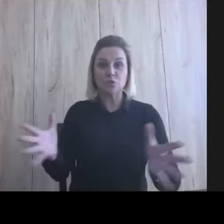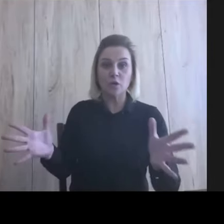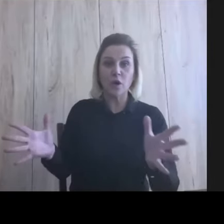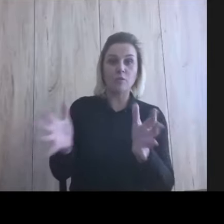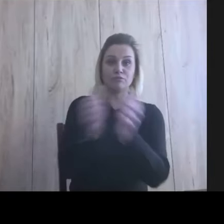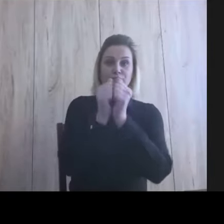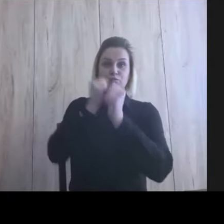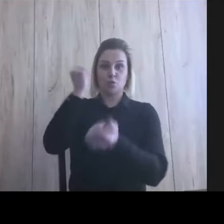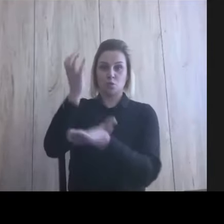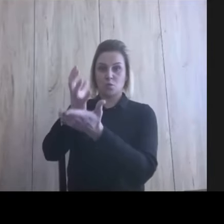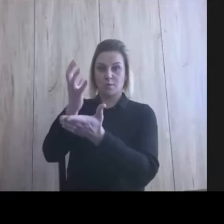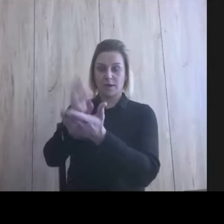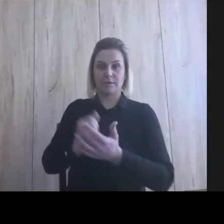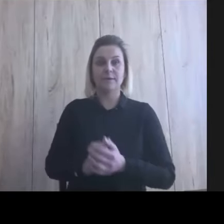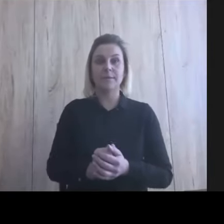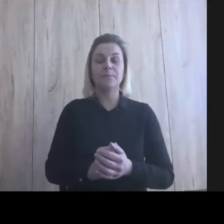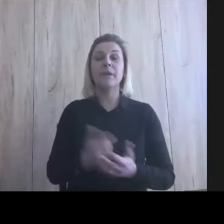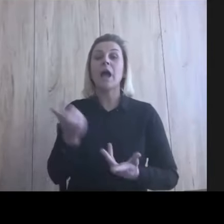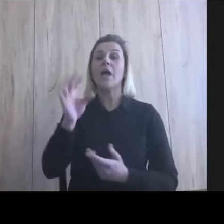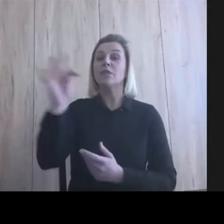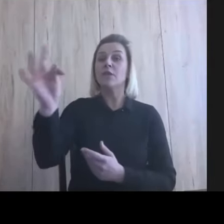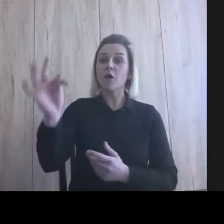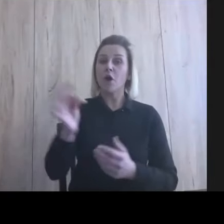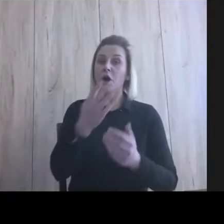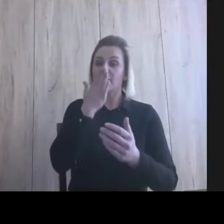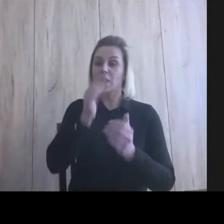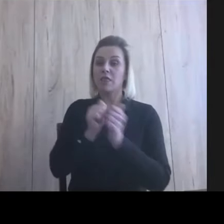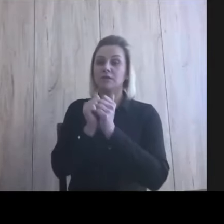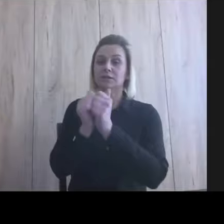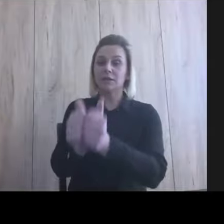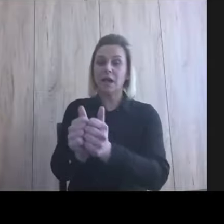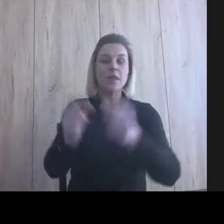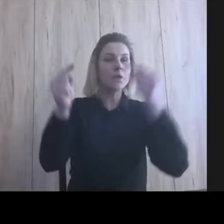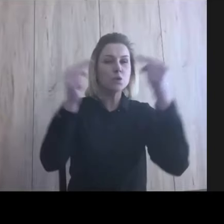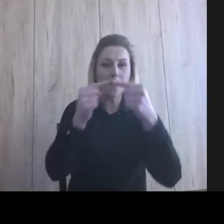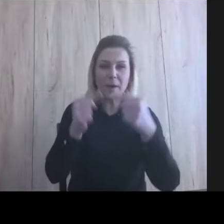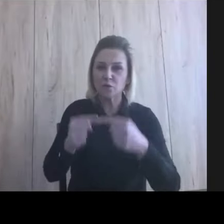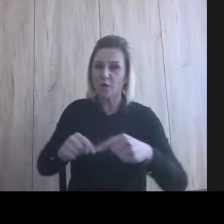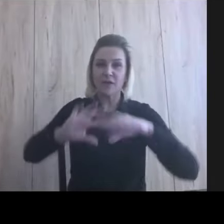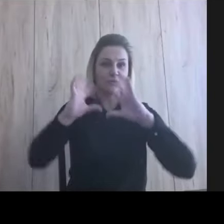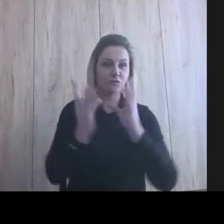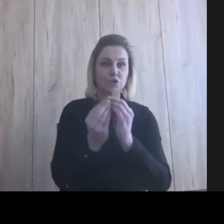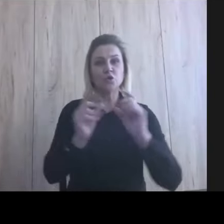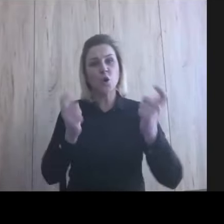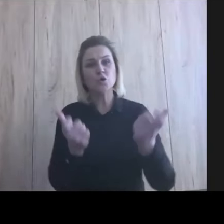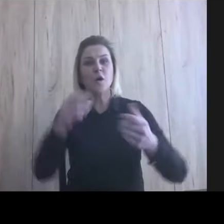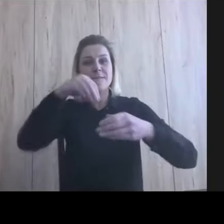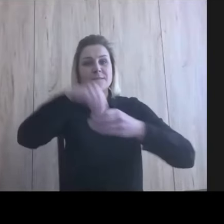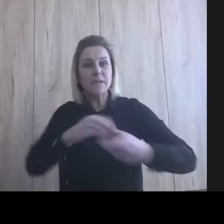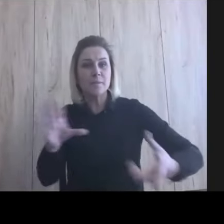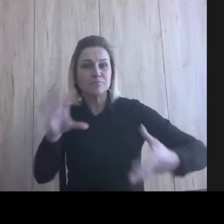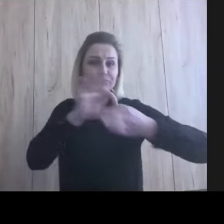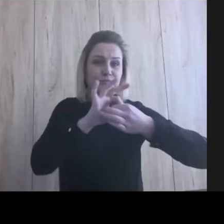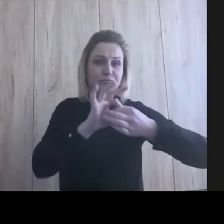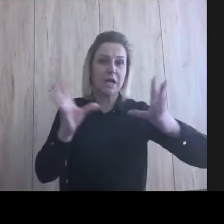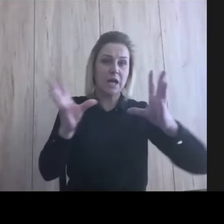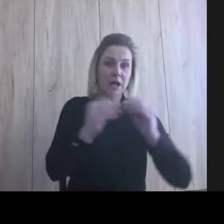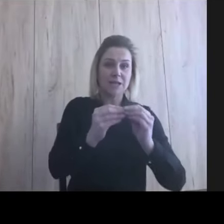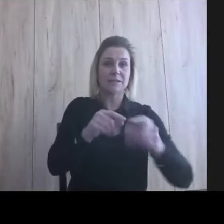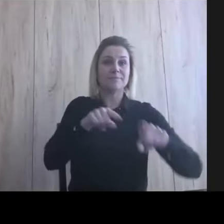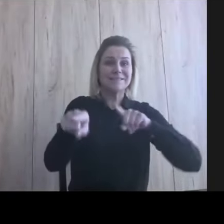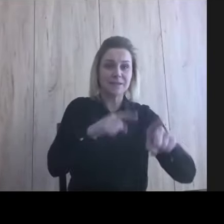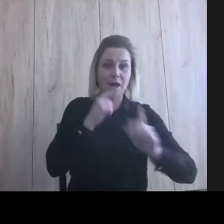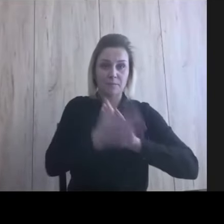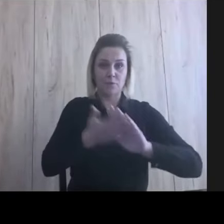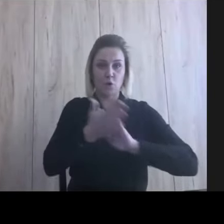kubek. I teraz jego zadaniem jest dopasować wszystko to, co dotyczy właśnie tego kubka. W kontekstu znaku migowego